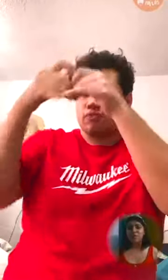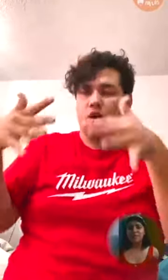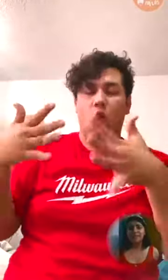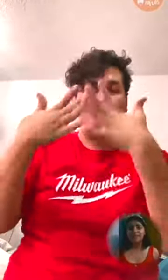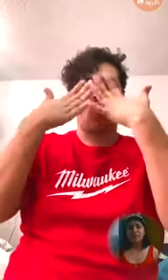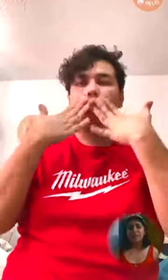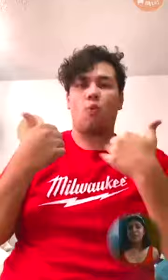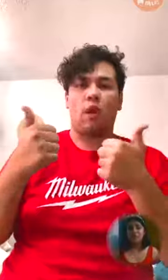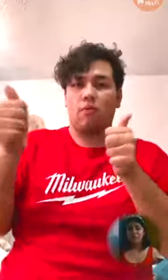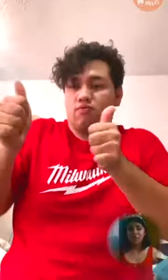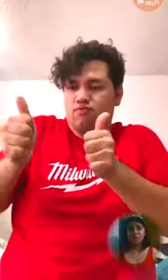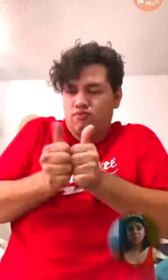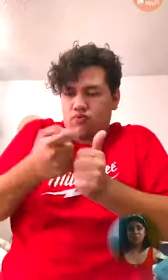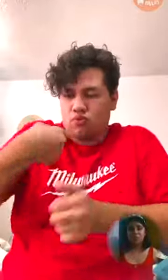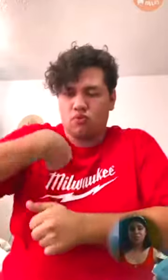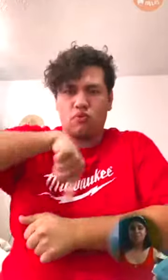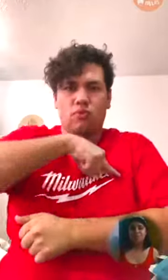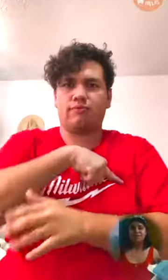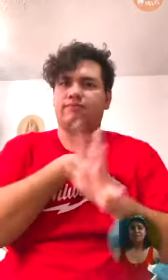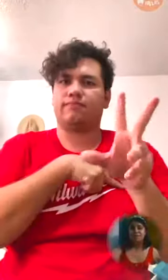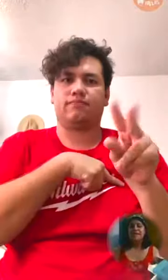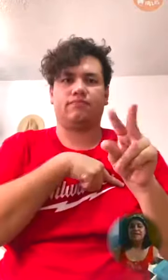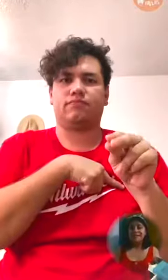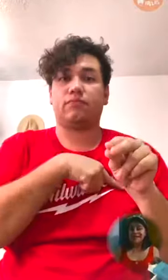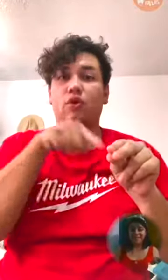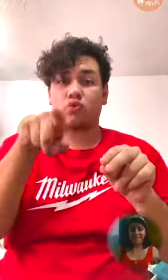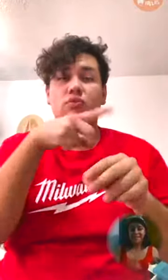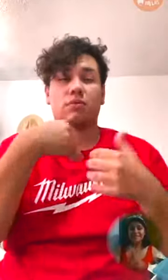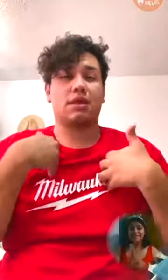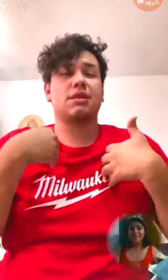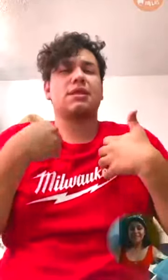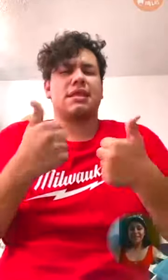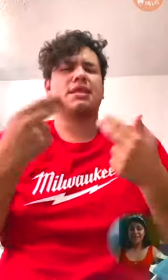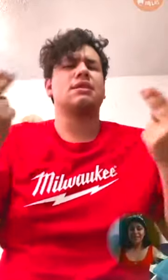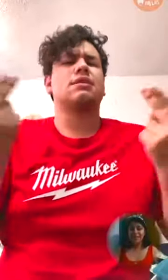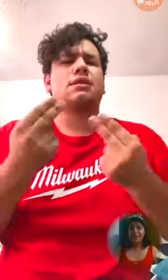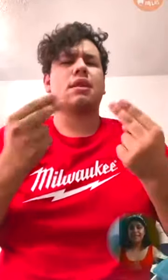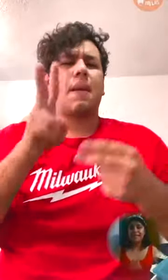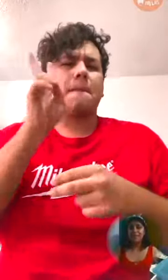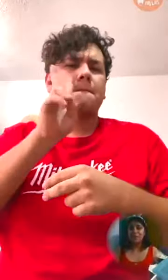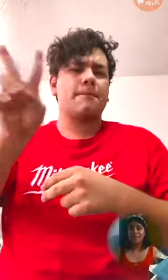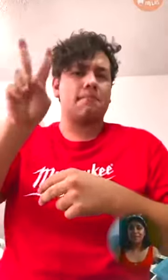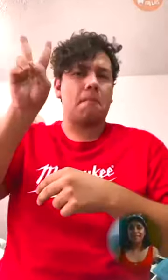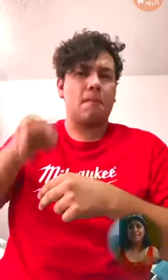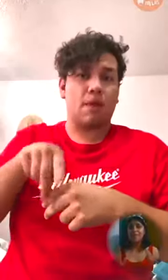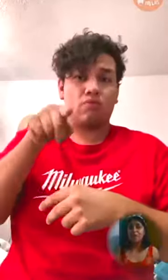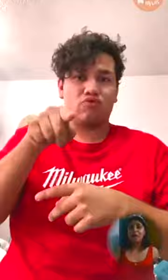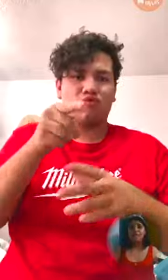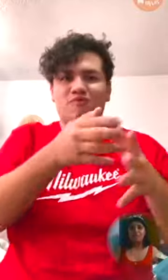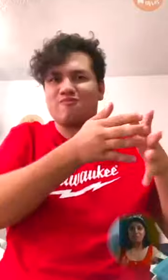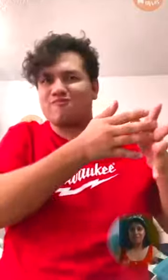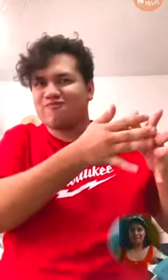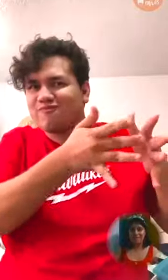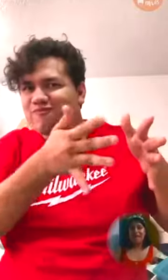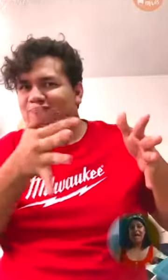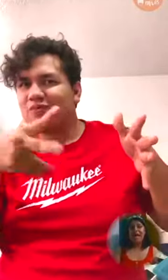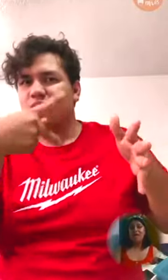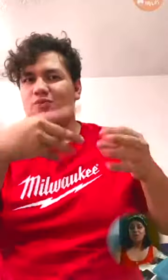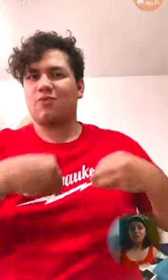bendición, Él no está con nosotros. Necesitas entenderlo y darte cuenta que si lo has hecho así a lo largo